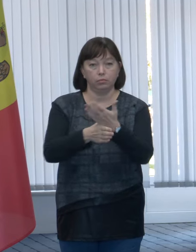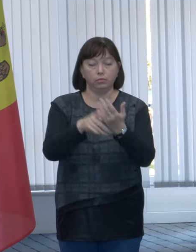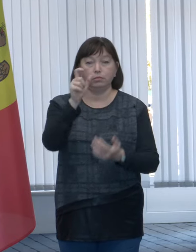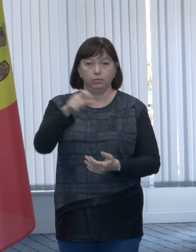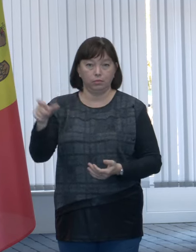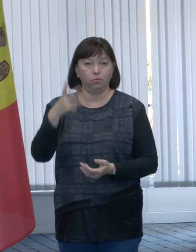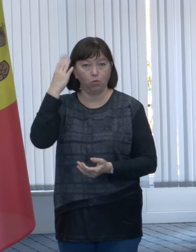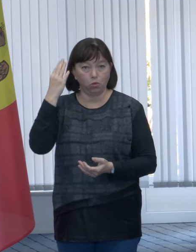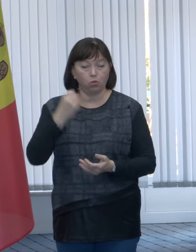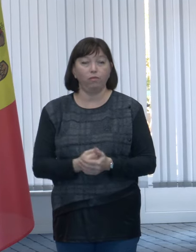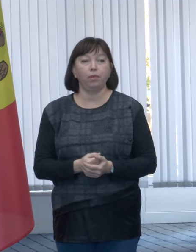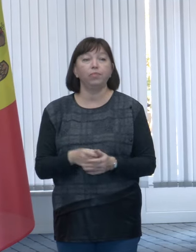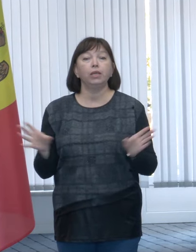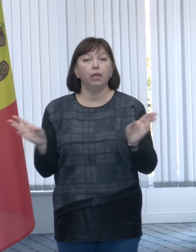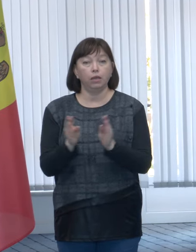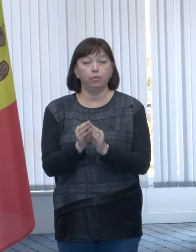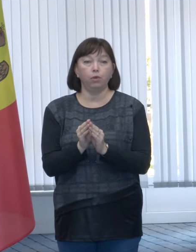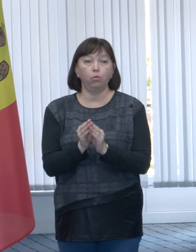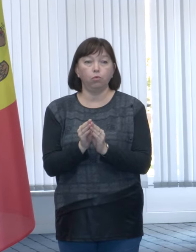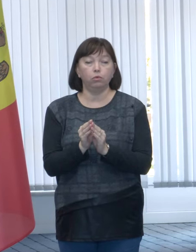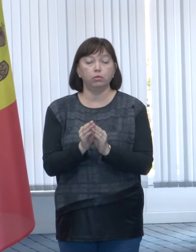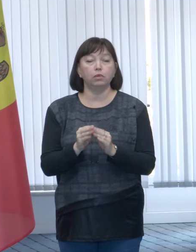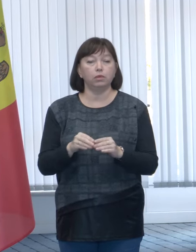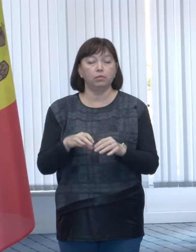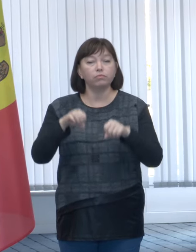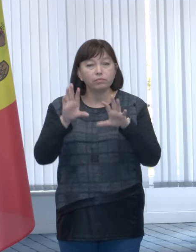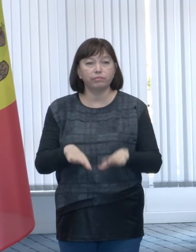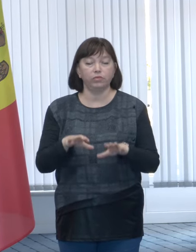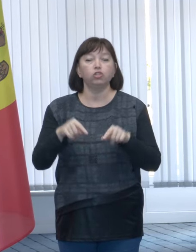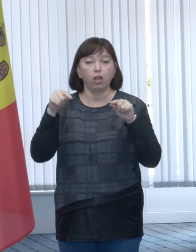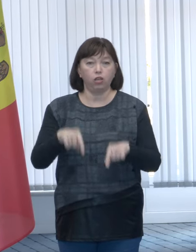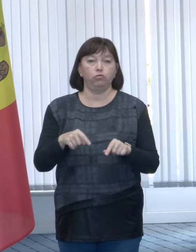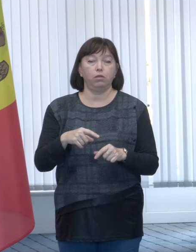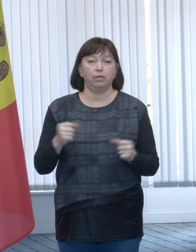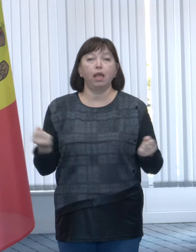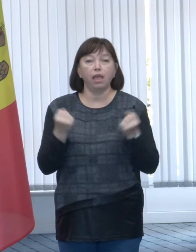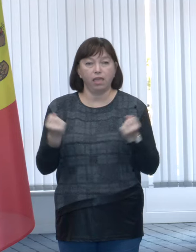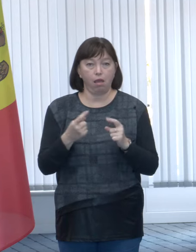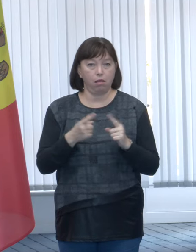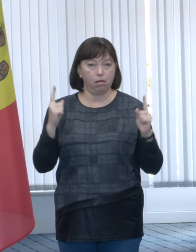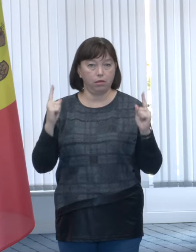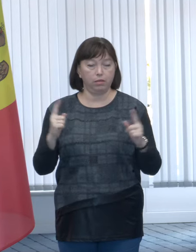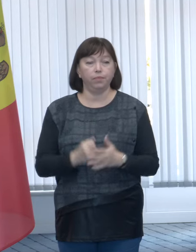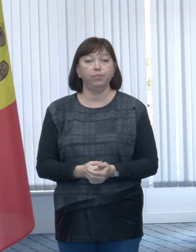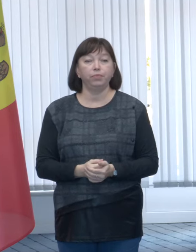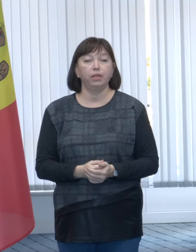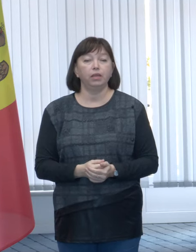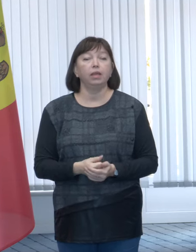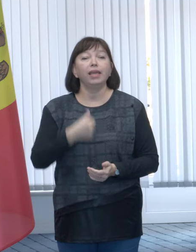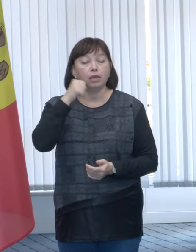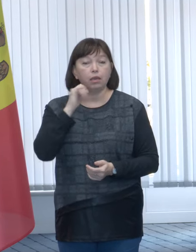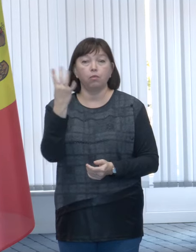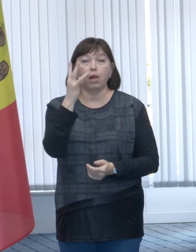Moldova. Împreună să depășim cu bine și această iarnă. Ieri, pe 4